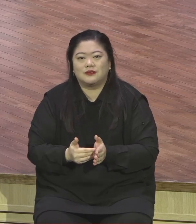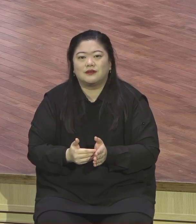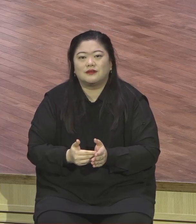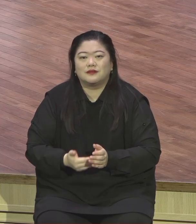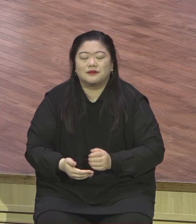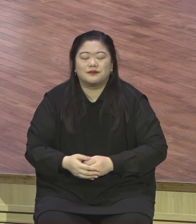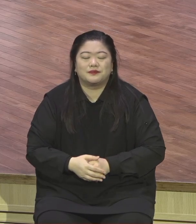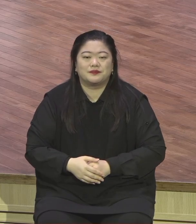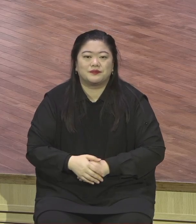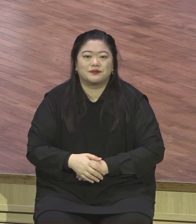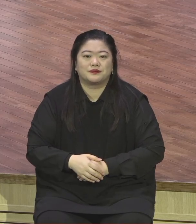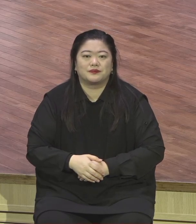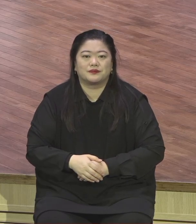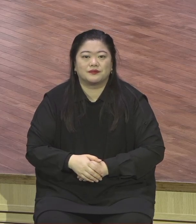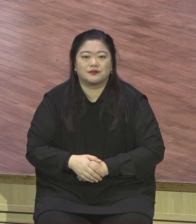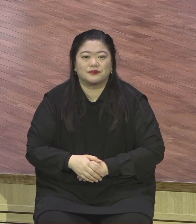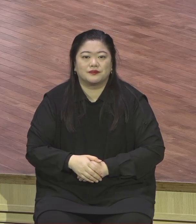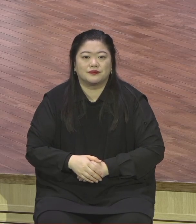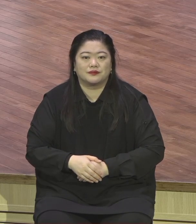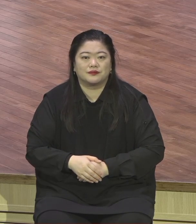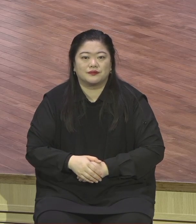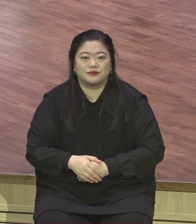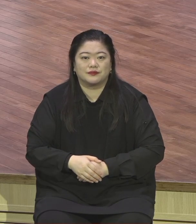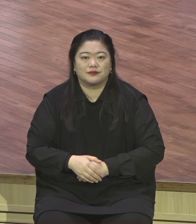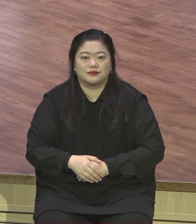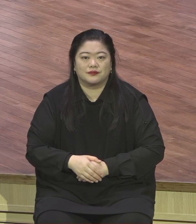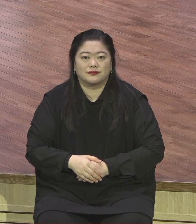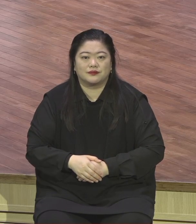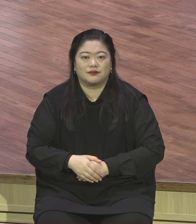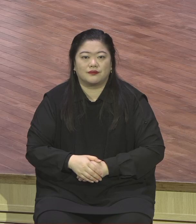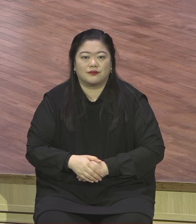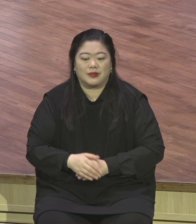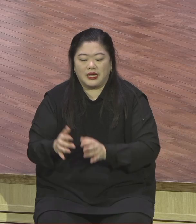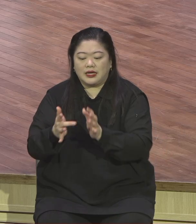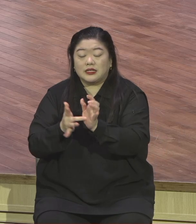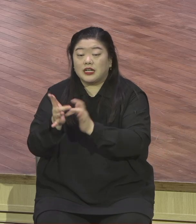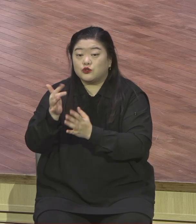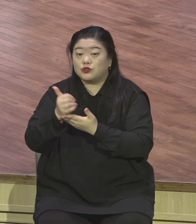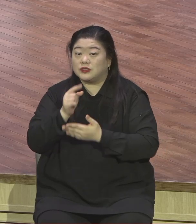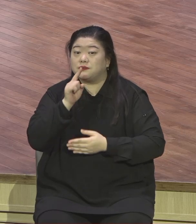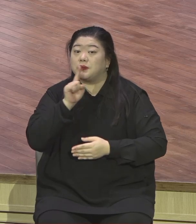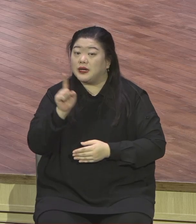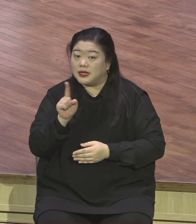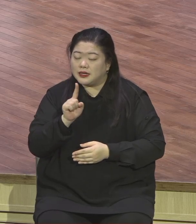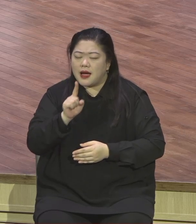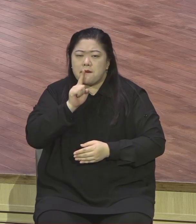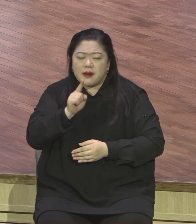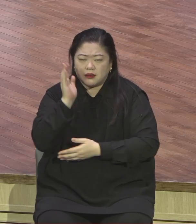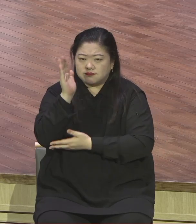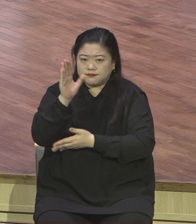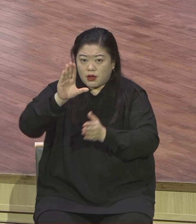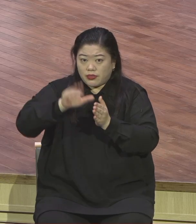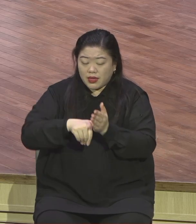예수님은 오늘 본문에서 당시의 농경 문화 바탕으로 설명을 하고 있어요.